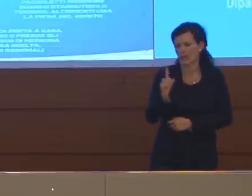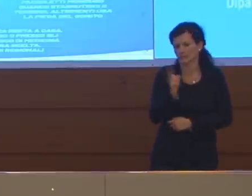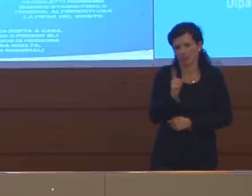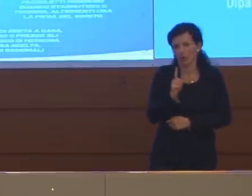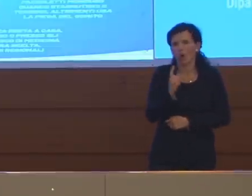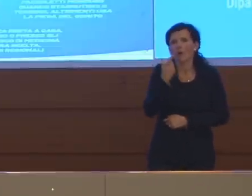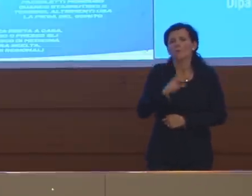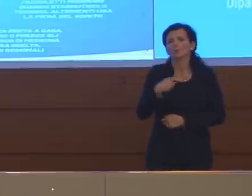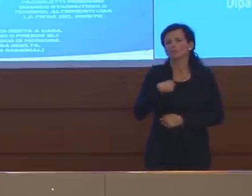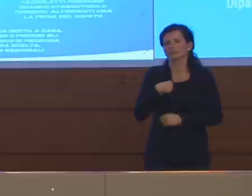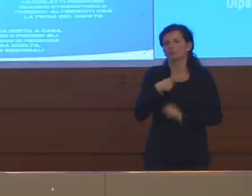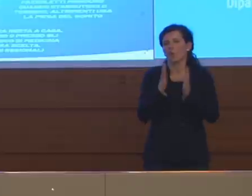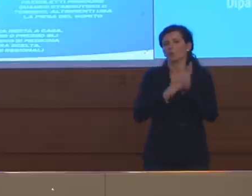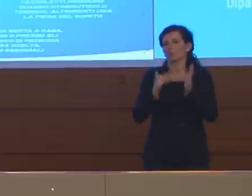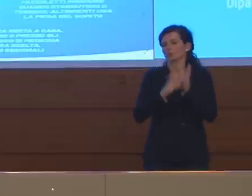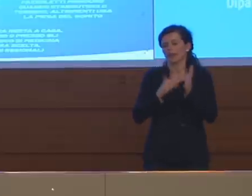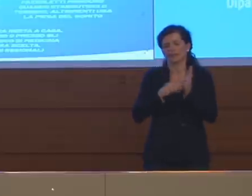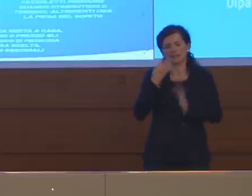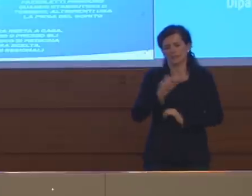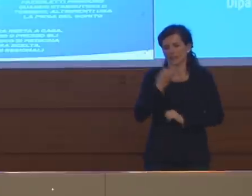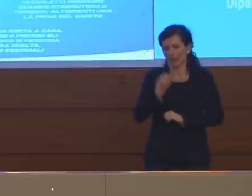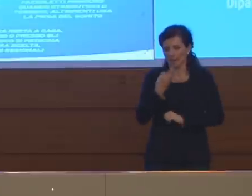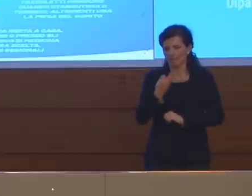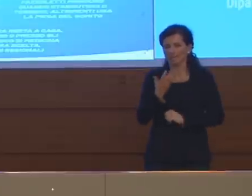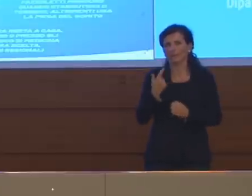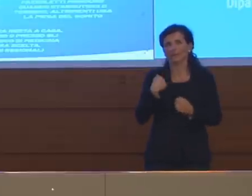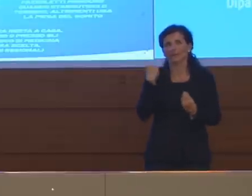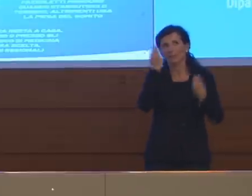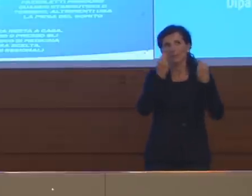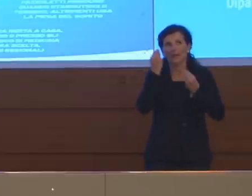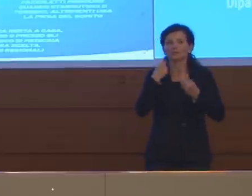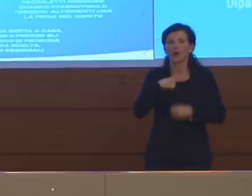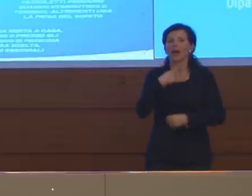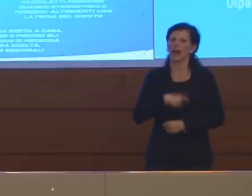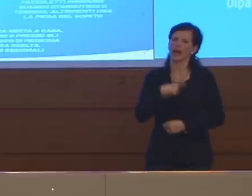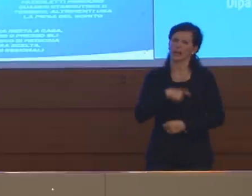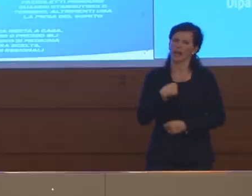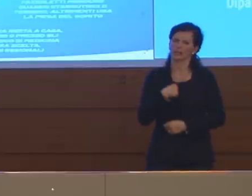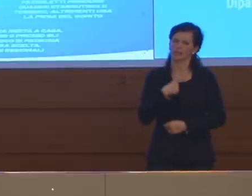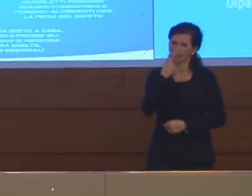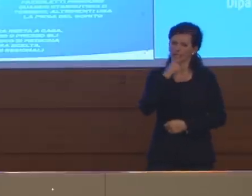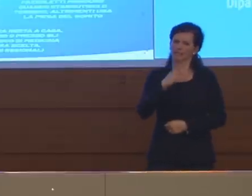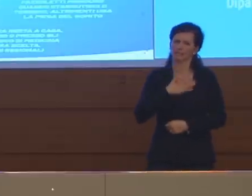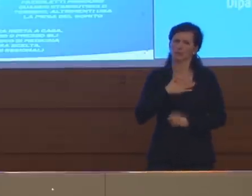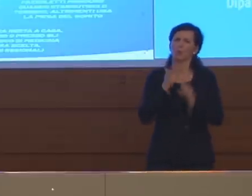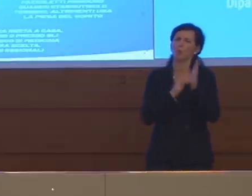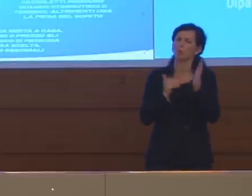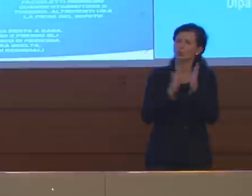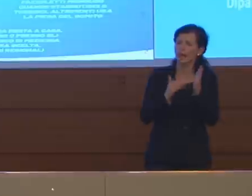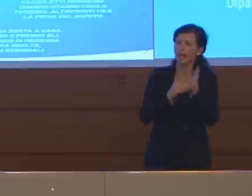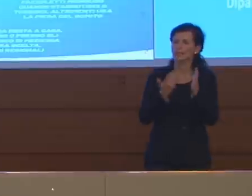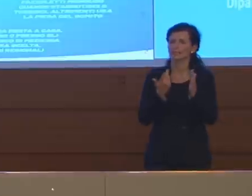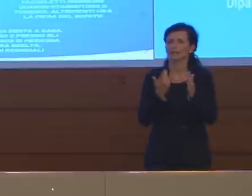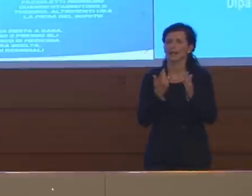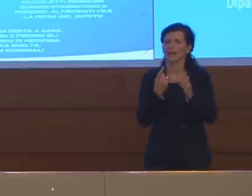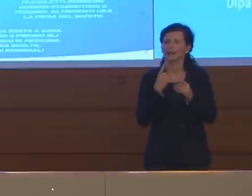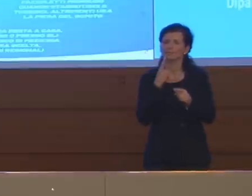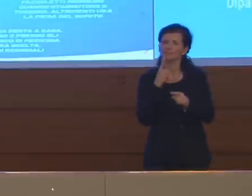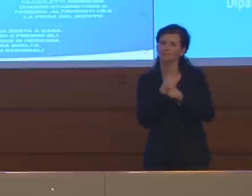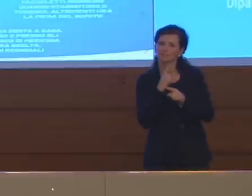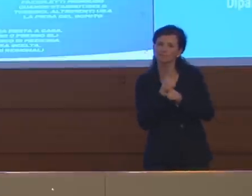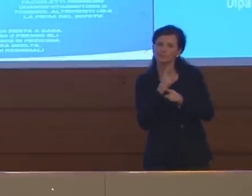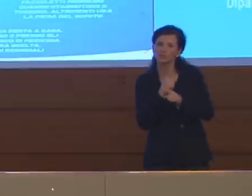la prudenza fa parte un po' credo del mio carattere, ma anche della necessità di avere dati solidi per